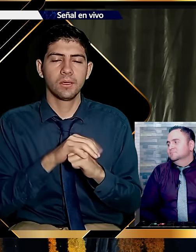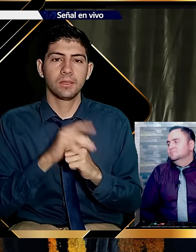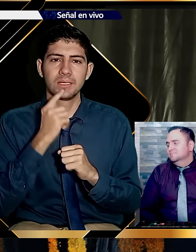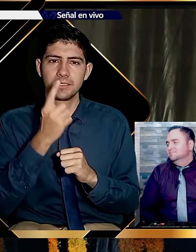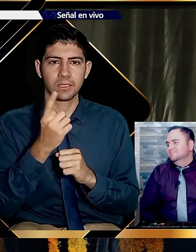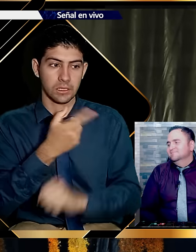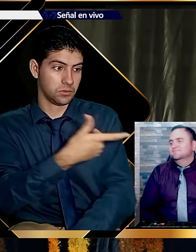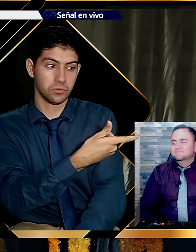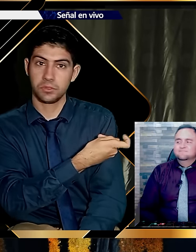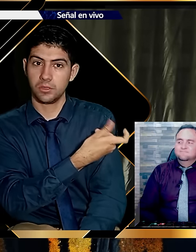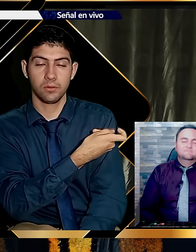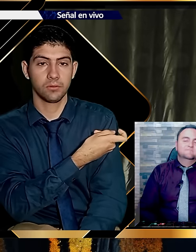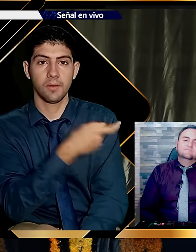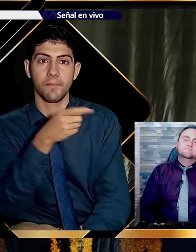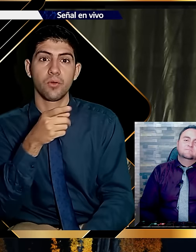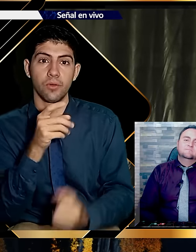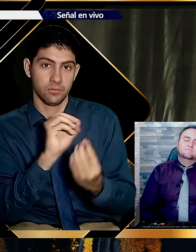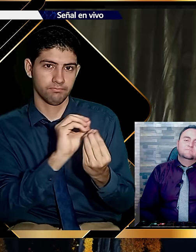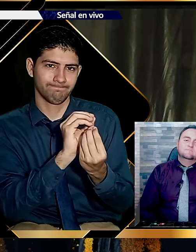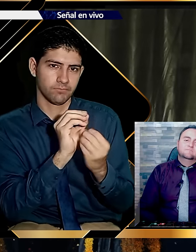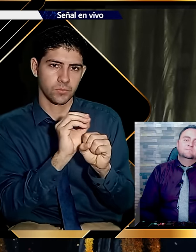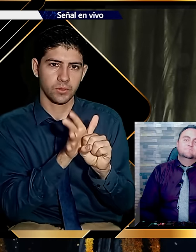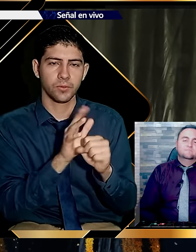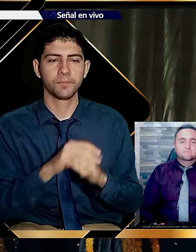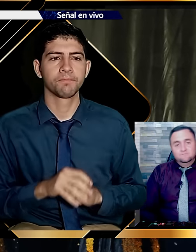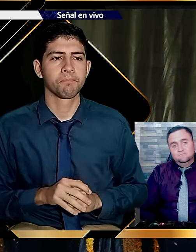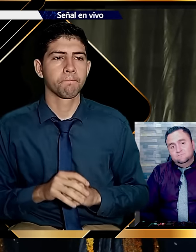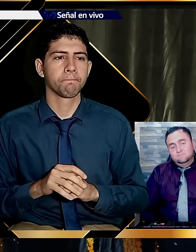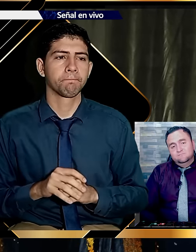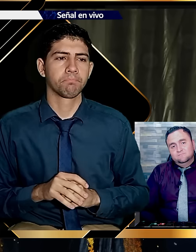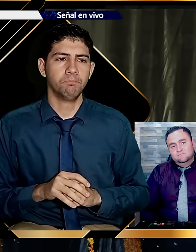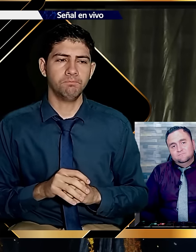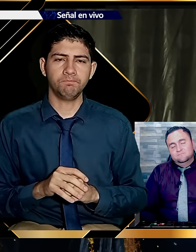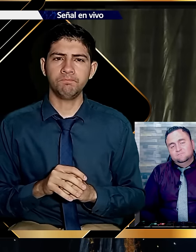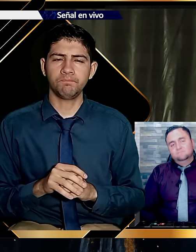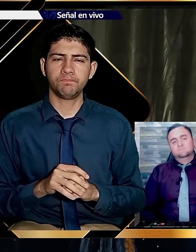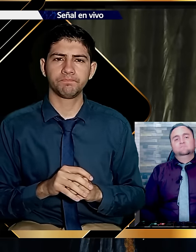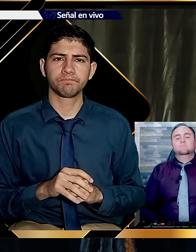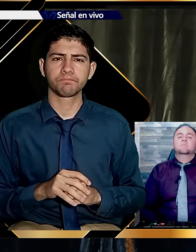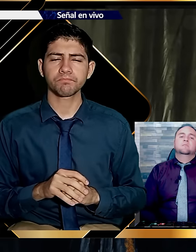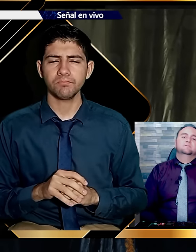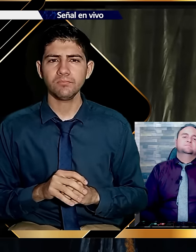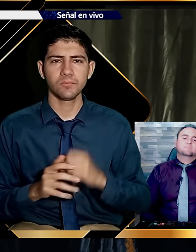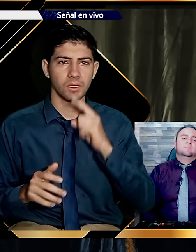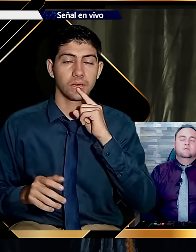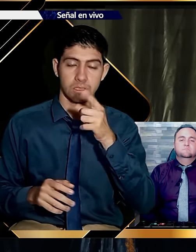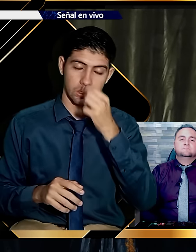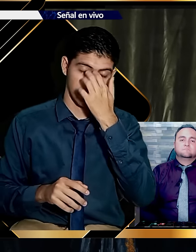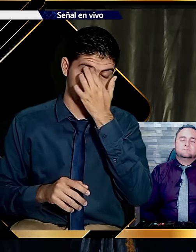Me dio una llamada. Y me dijo que lo dejara entrar a la asamblea. Como fuera. Porque él era. Resultó hasta ser embajador.